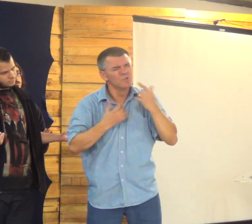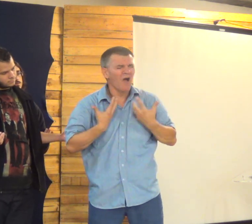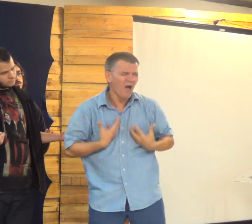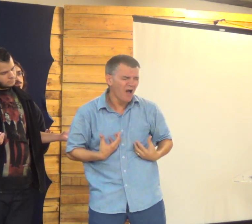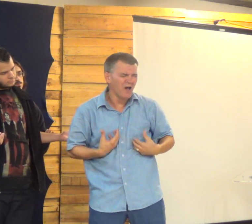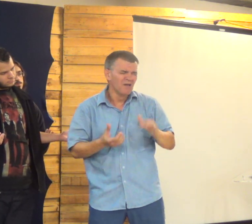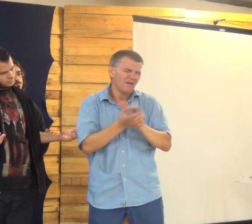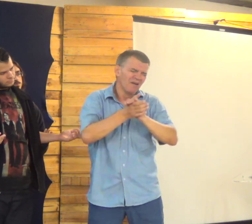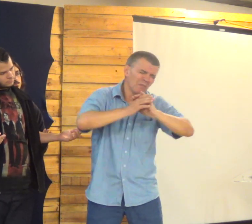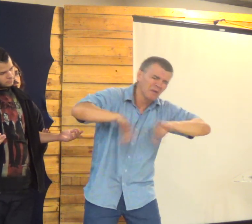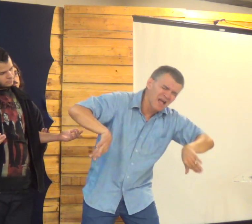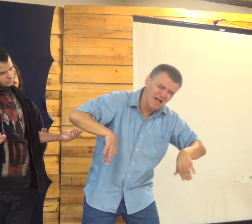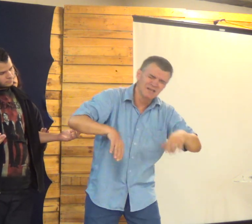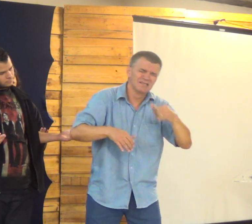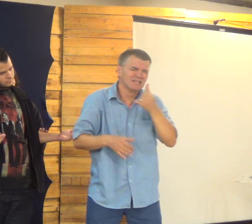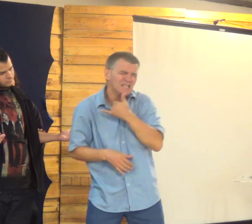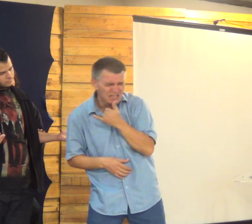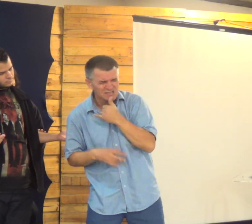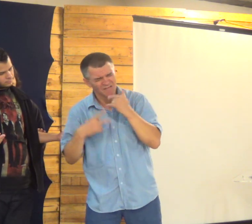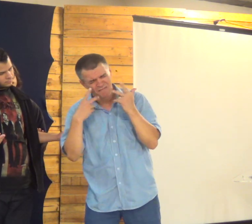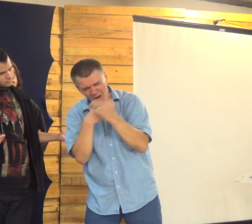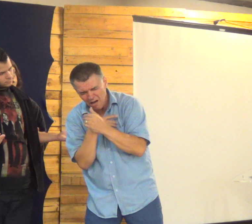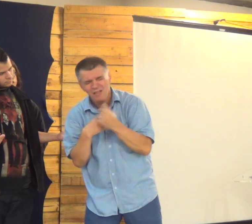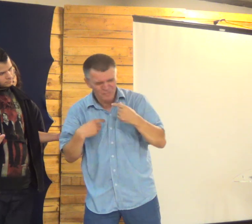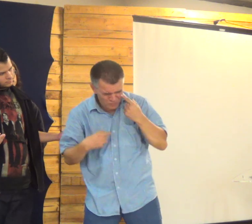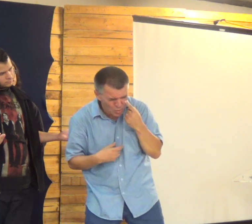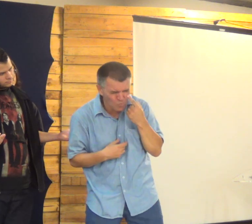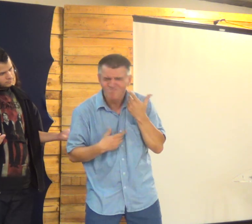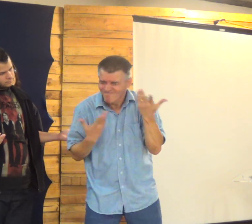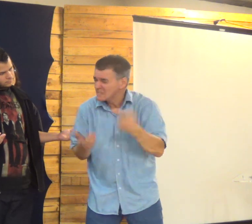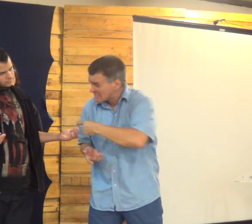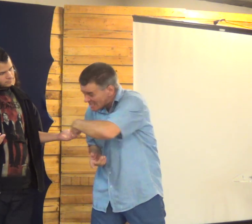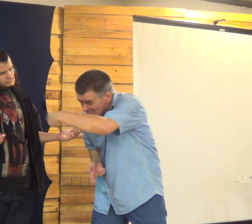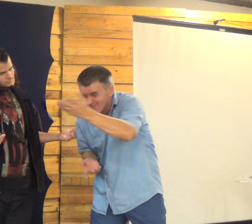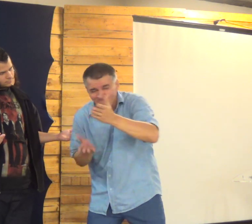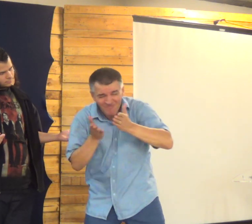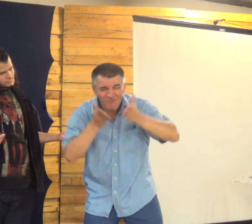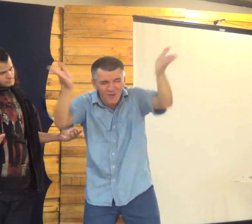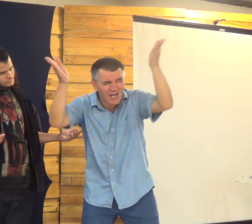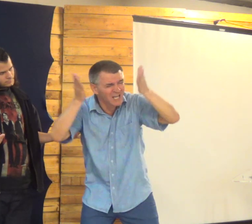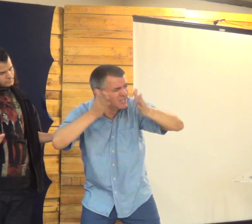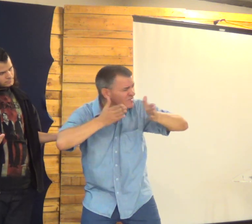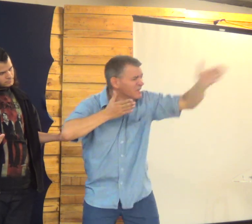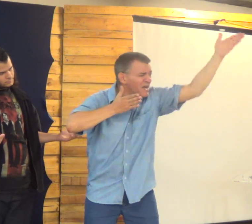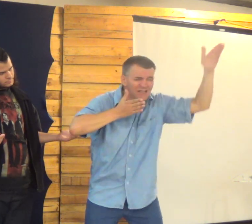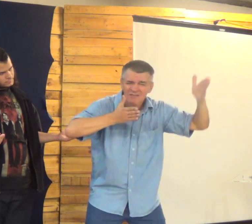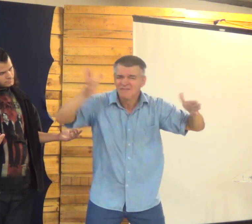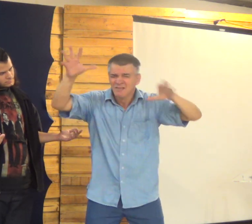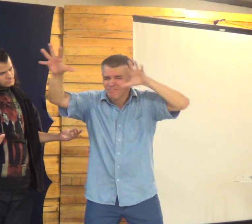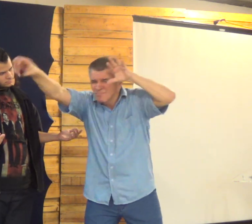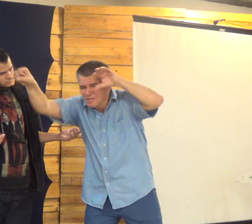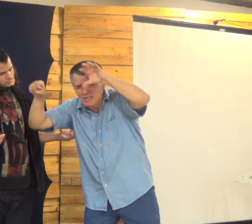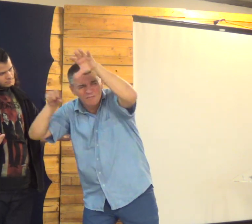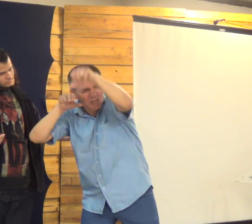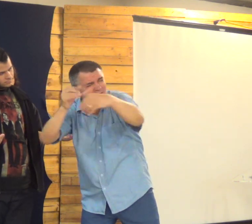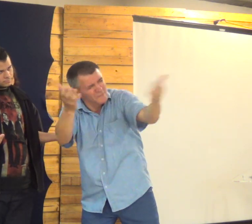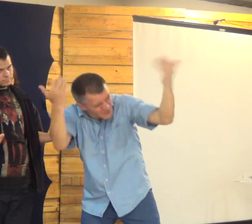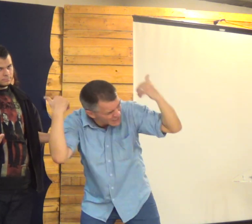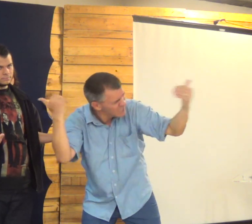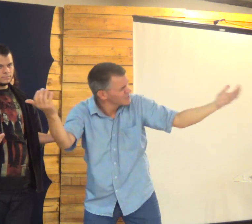Precisa chamar as pessoas Para a igreja Porque divórcios acontecem Coisas ruins acontecem Racionamentos são rompidos Pessoas que estão